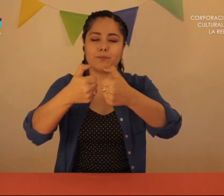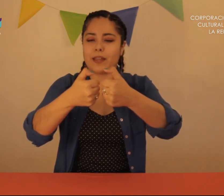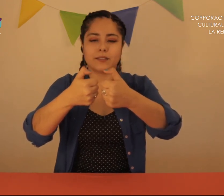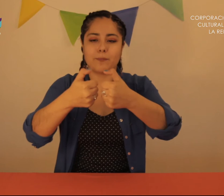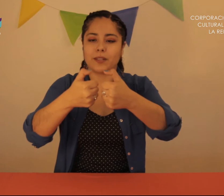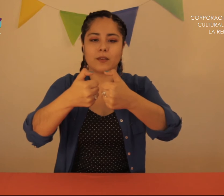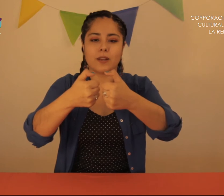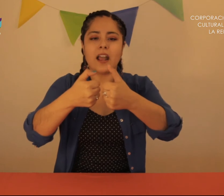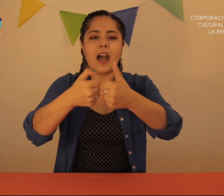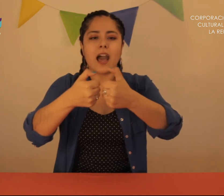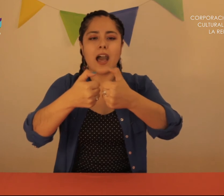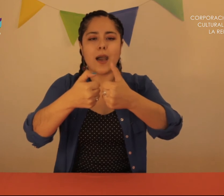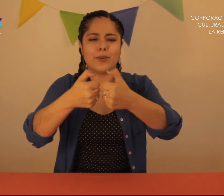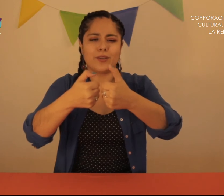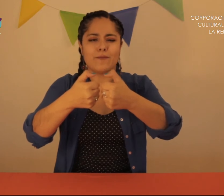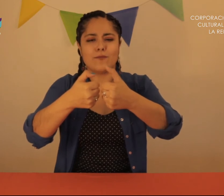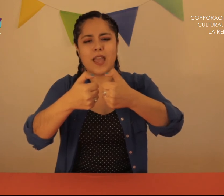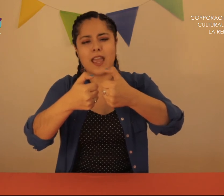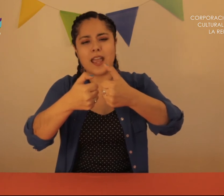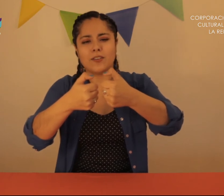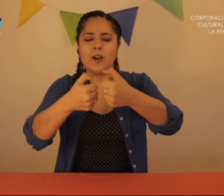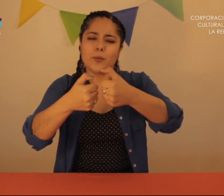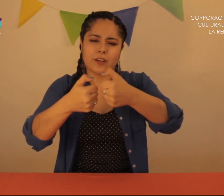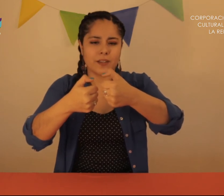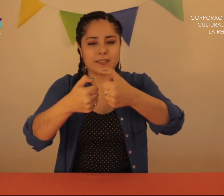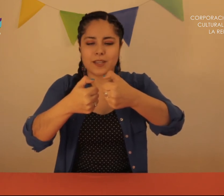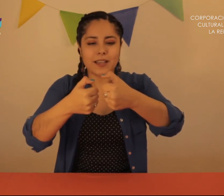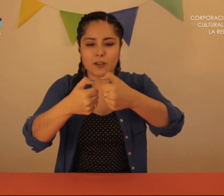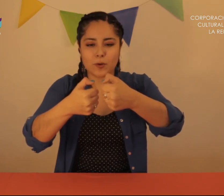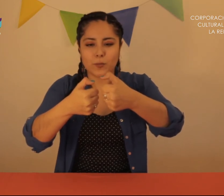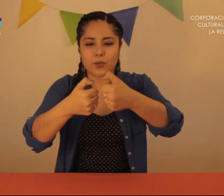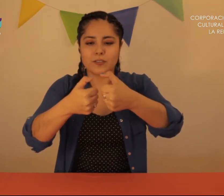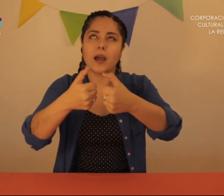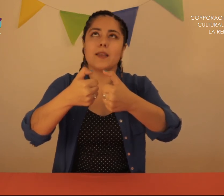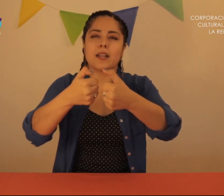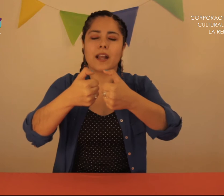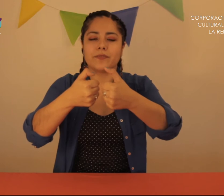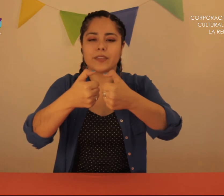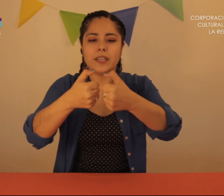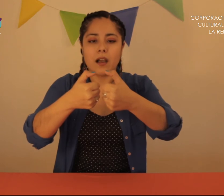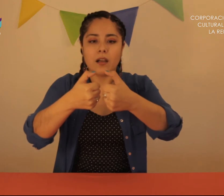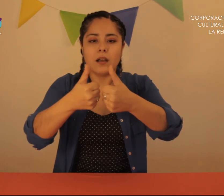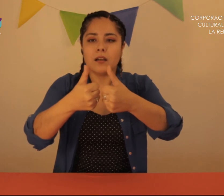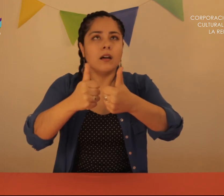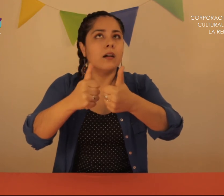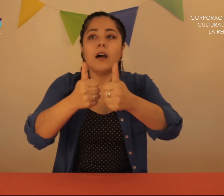perro está espectacular! ¡Ah! ¡Pero qué bueno! ¿Por qué no vienes a mi casa a comer un poco de sopa? ¡Ay! ¡Me encantaría! ¡Ah! ¡Ah! ¡Ah!